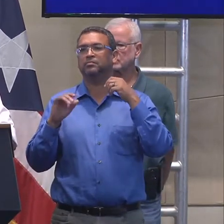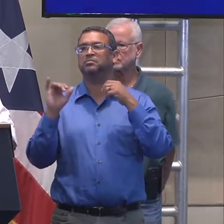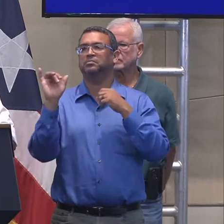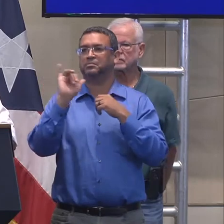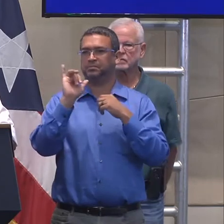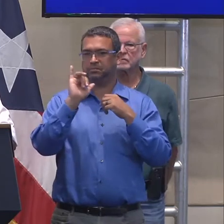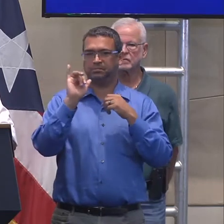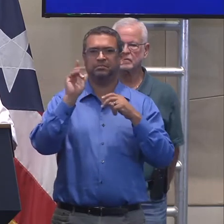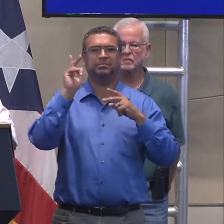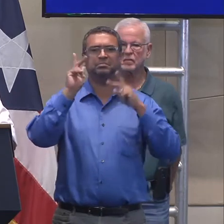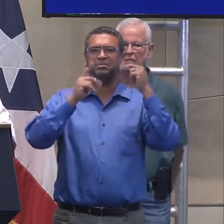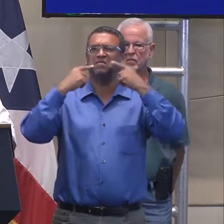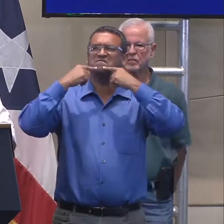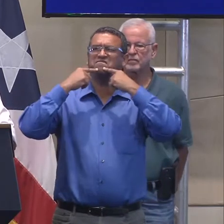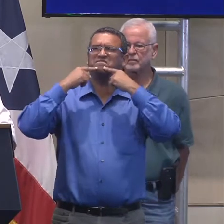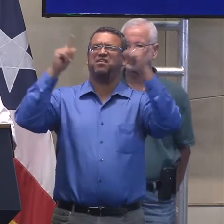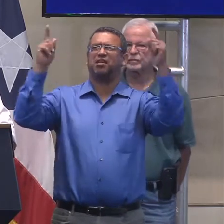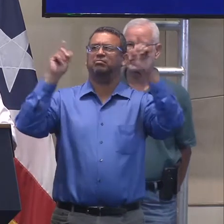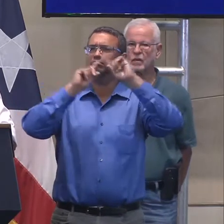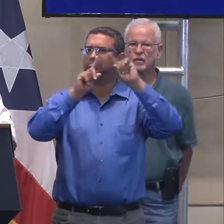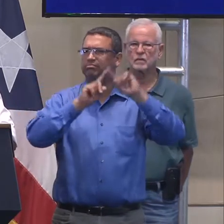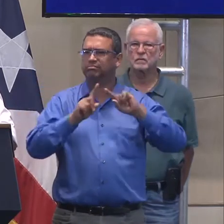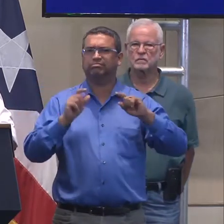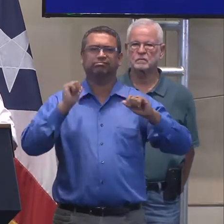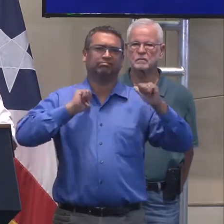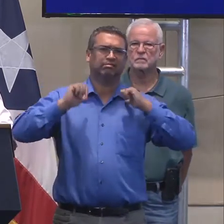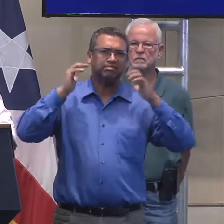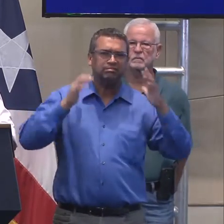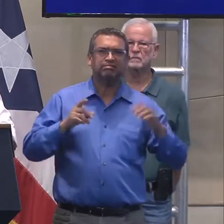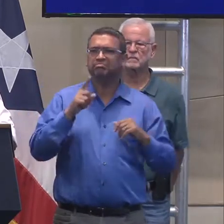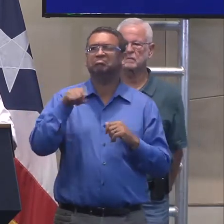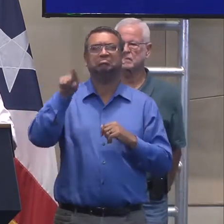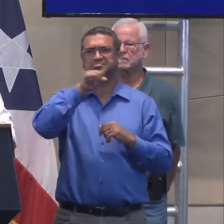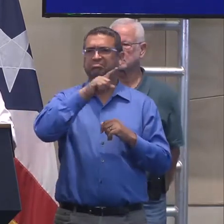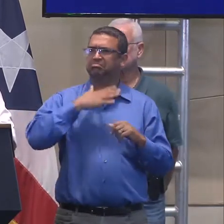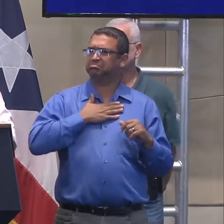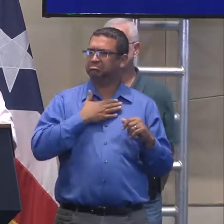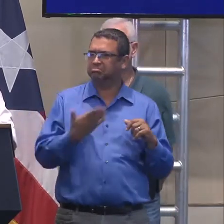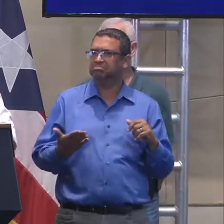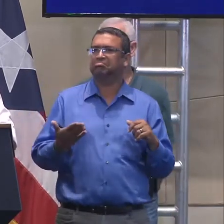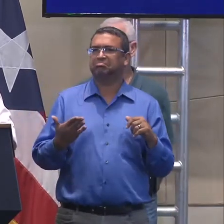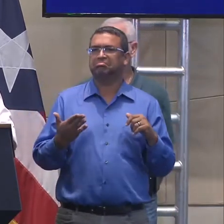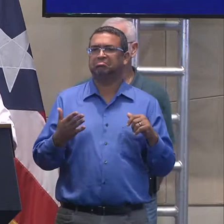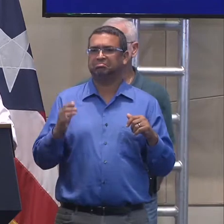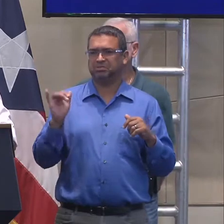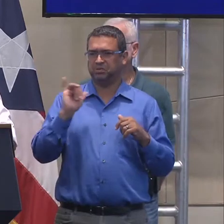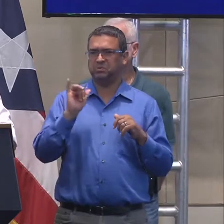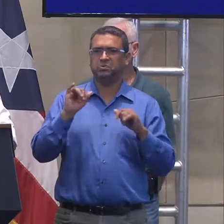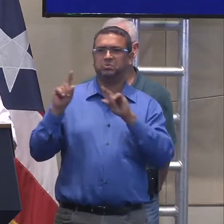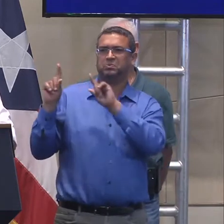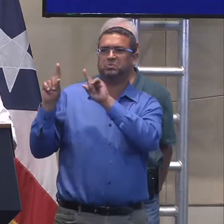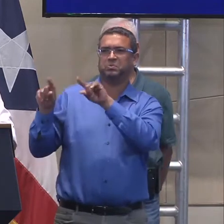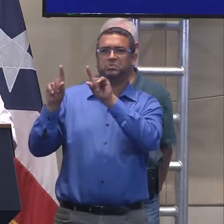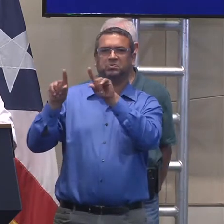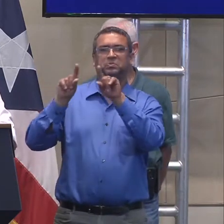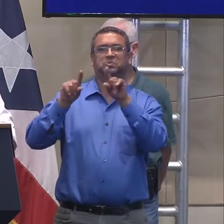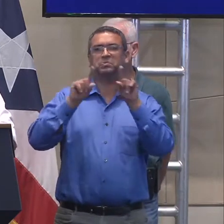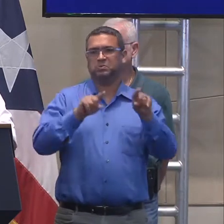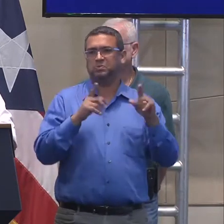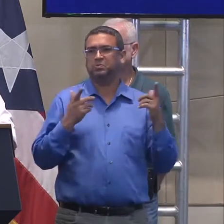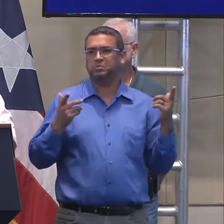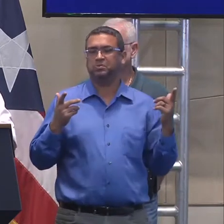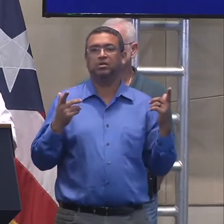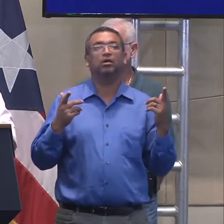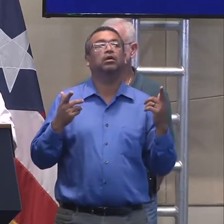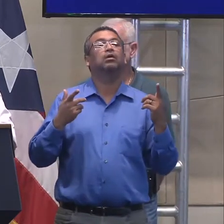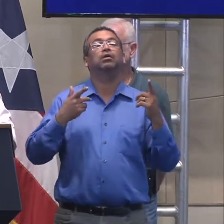muchas personalidades de Puerto Rico, artistas, entre otros, que están dispuestos y disponibles para ir a distintos puntos en Puerto Rico. Nuestra